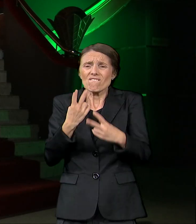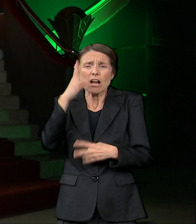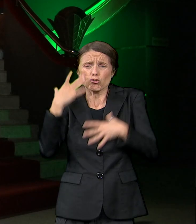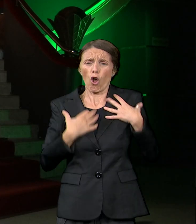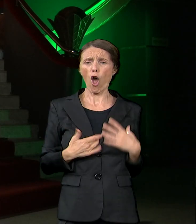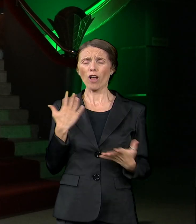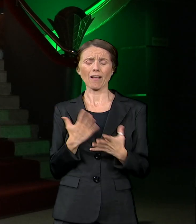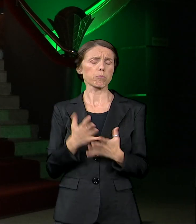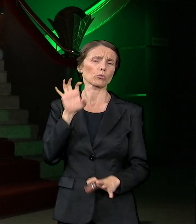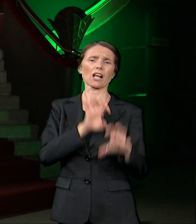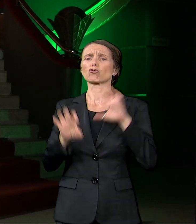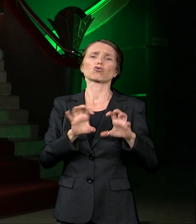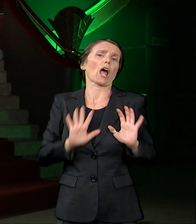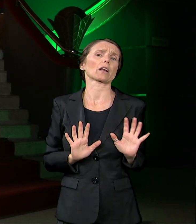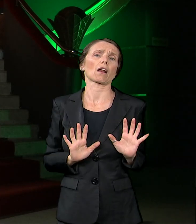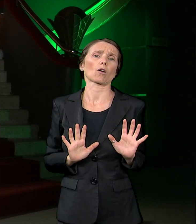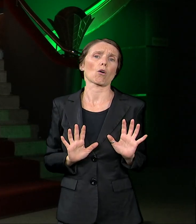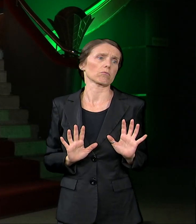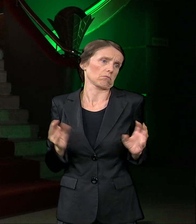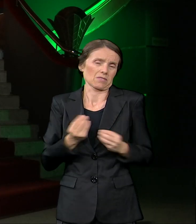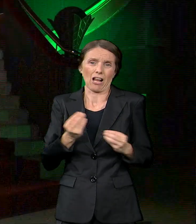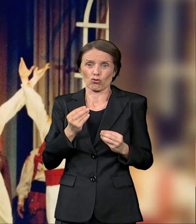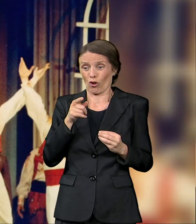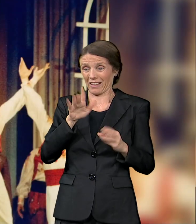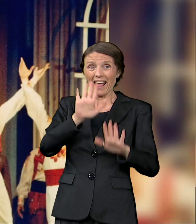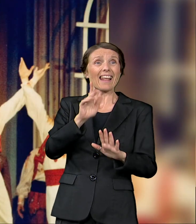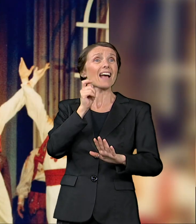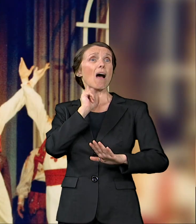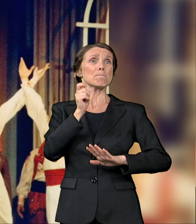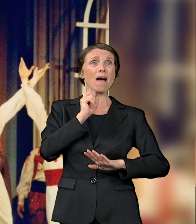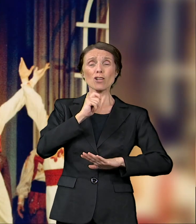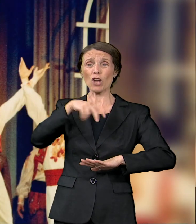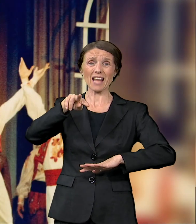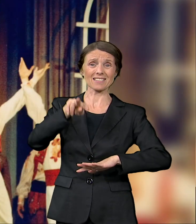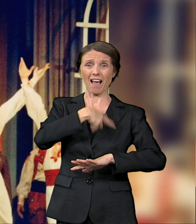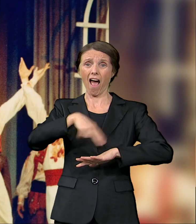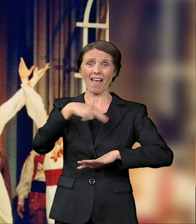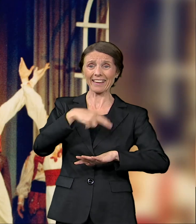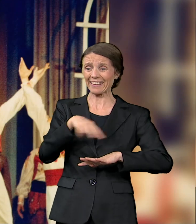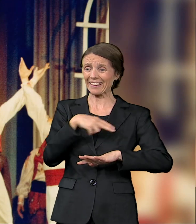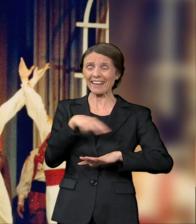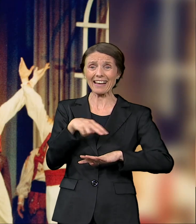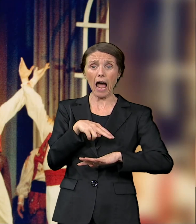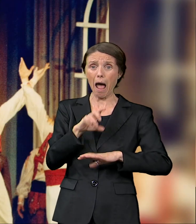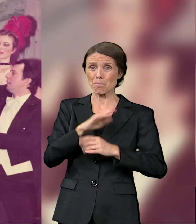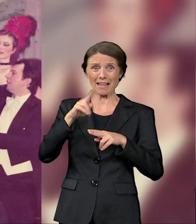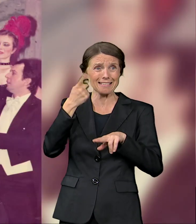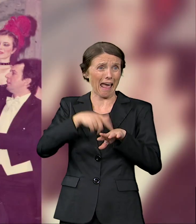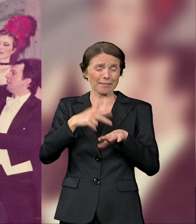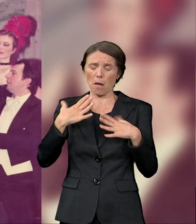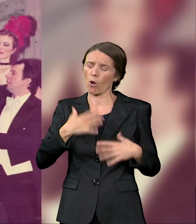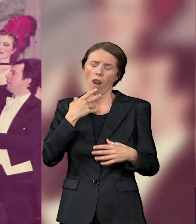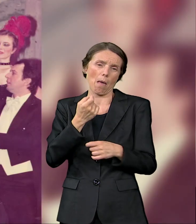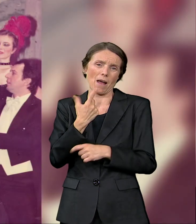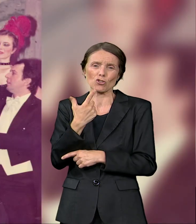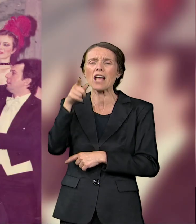li tako, izaći za mađarsku igru, mislim, nema smisla. Kad su oni izašli na scenu, dobili su aplauz na otvorenoj sceni.